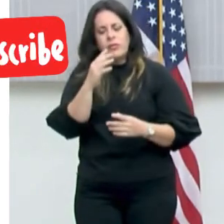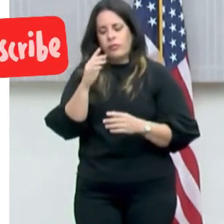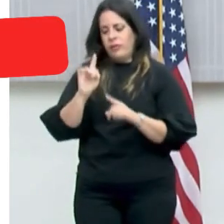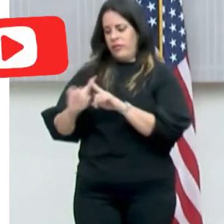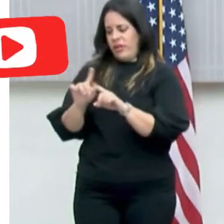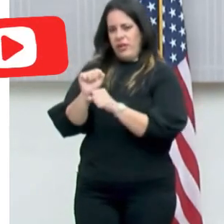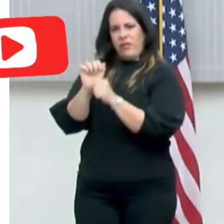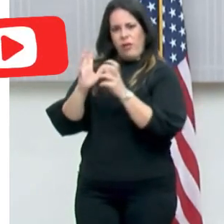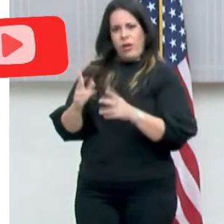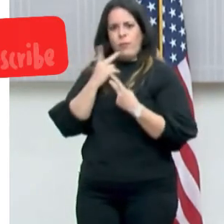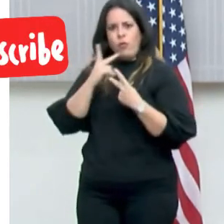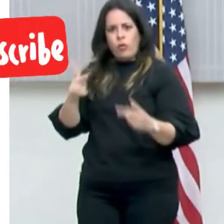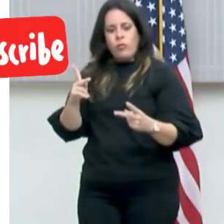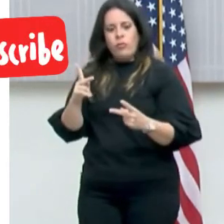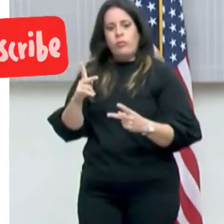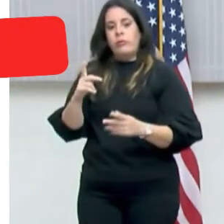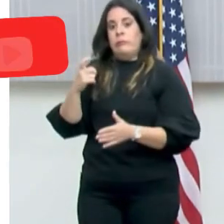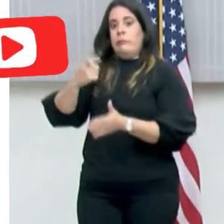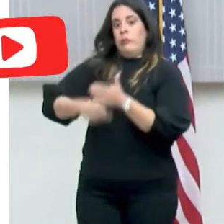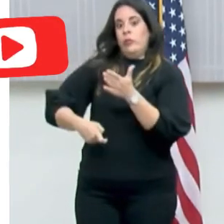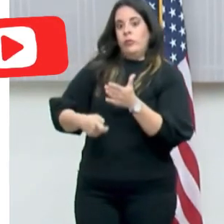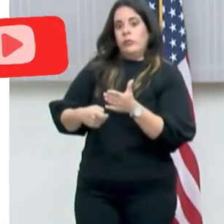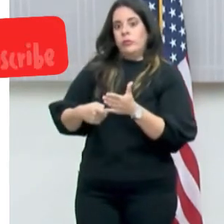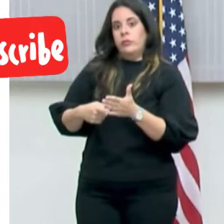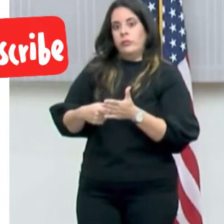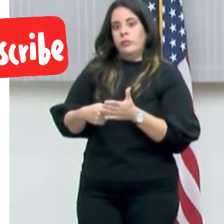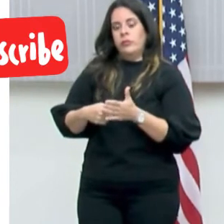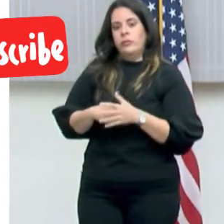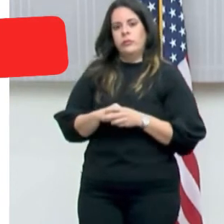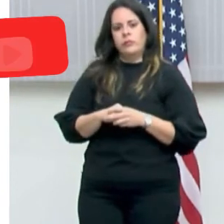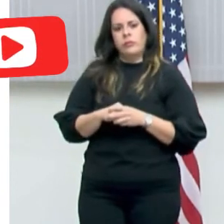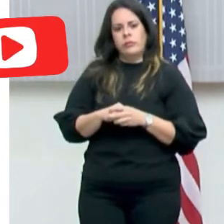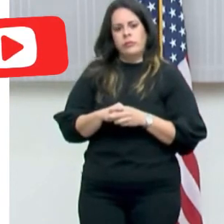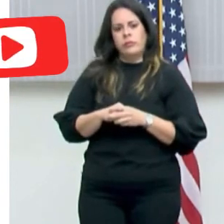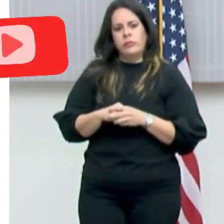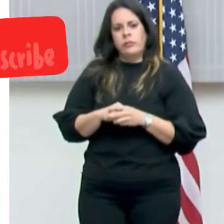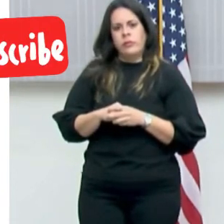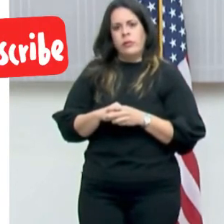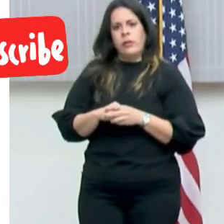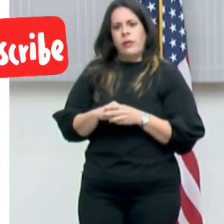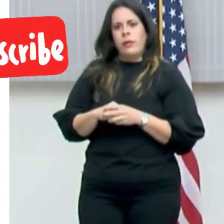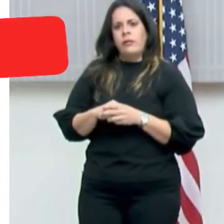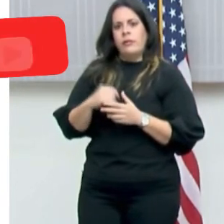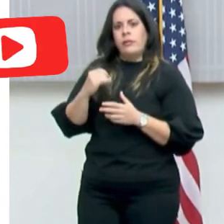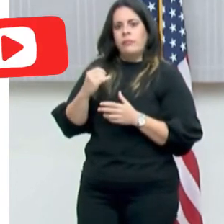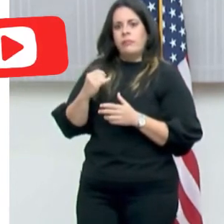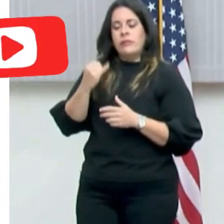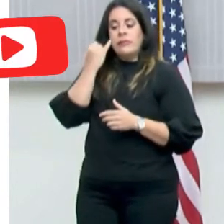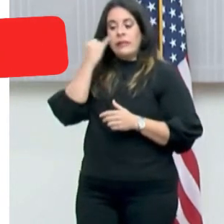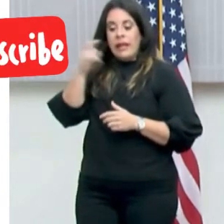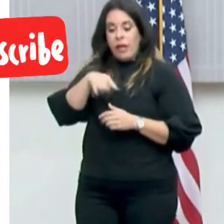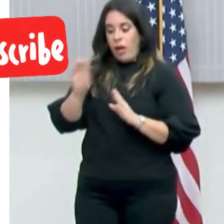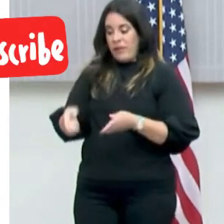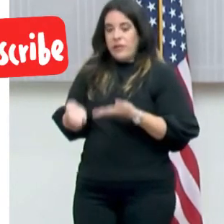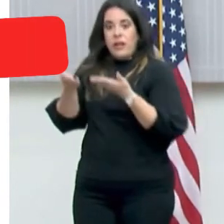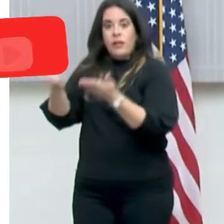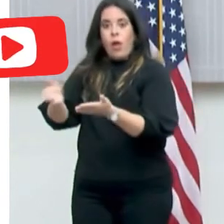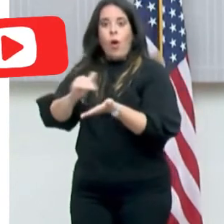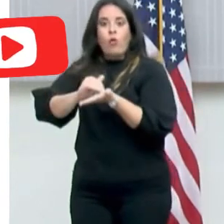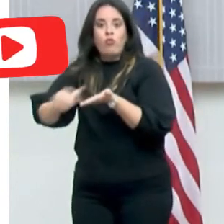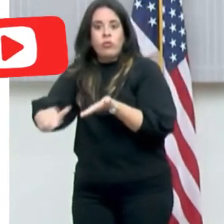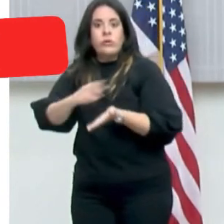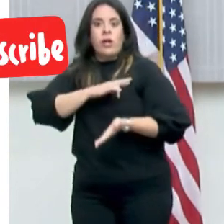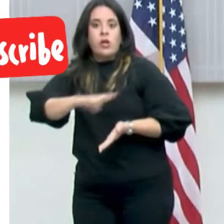públicos han optado por entregar la exención, sea médica o religiosa, y si en efecto las agencias están cumpliendo con